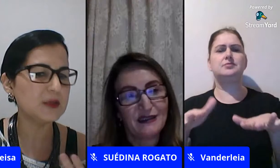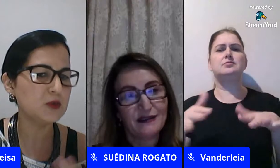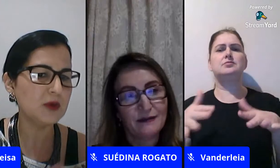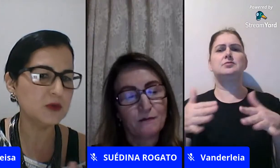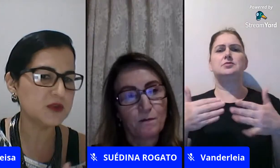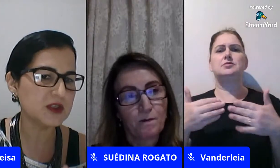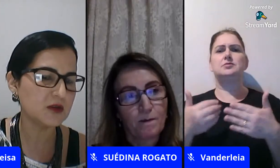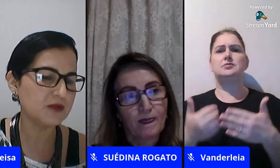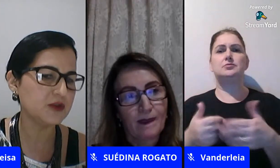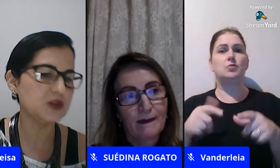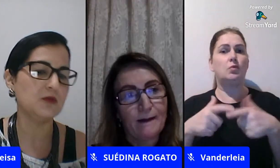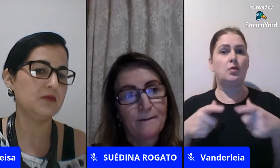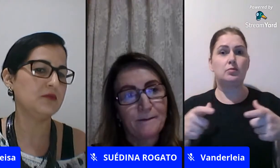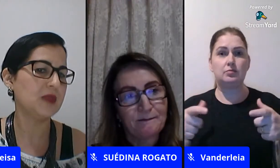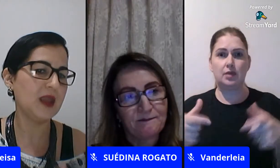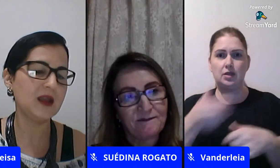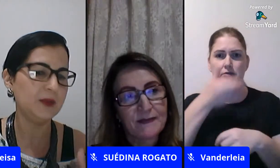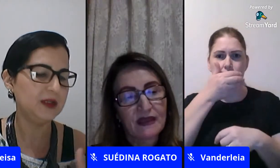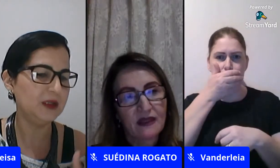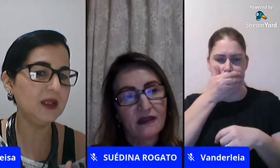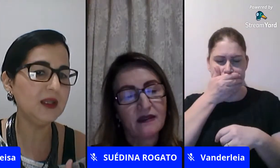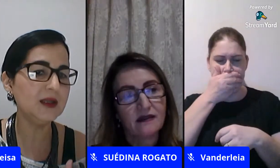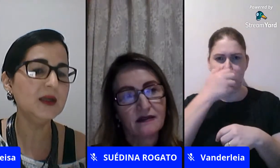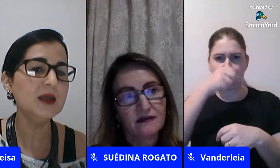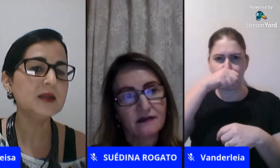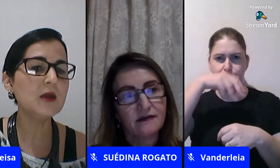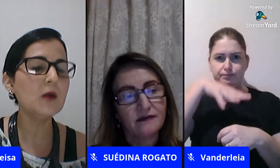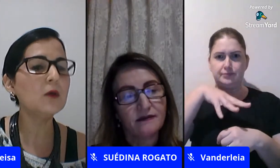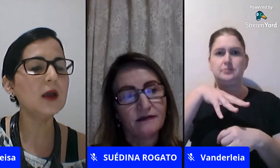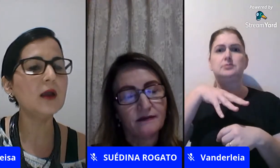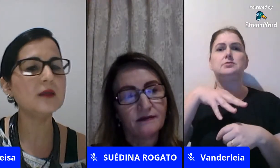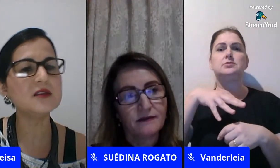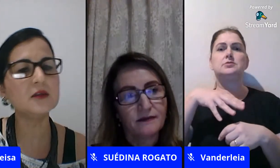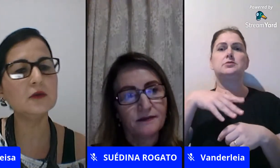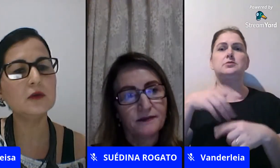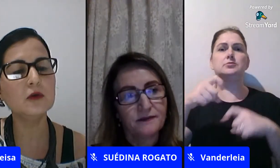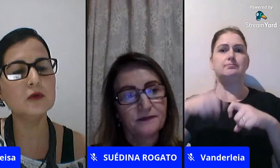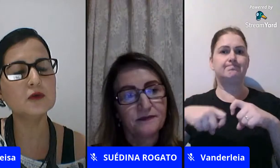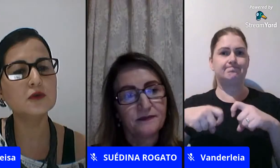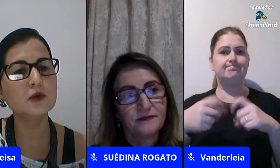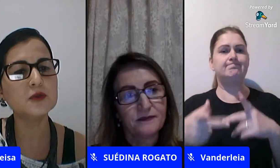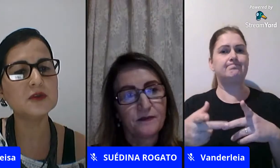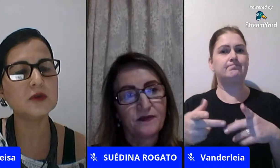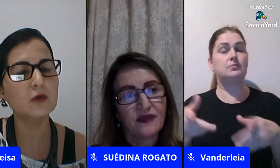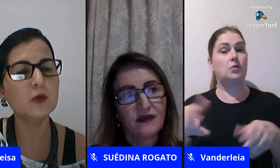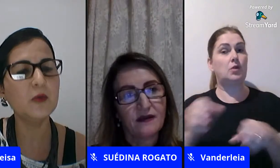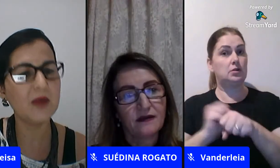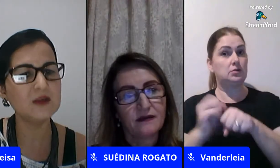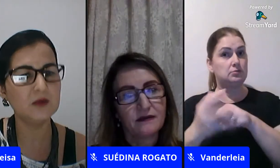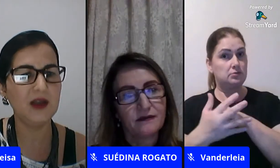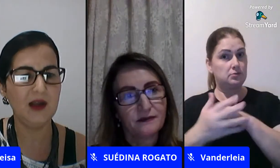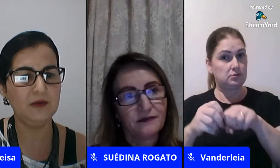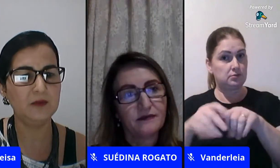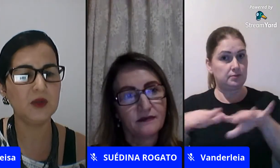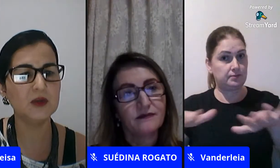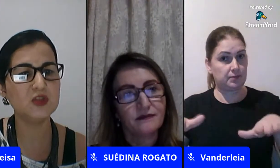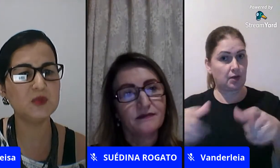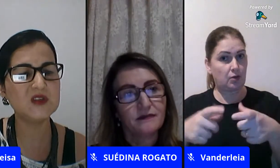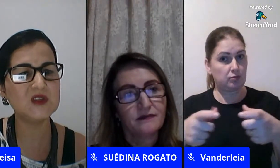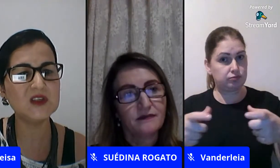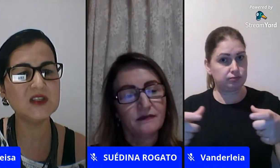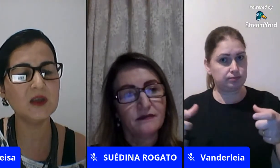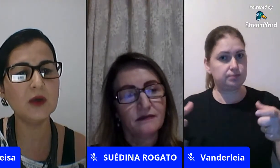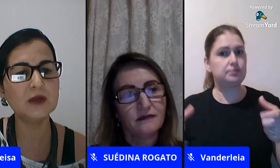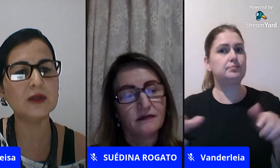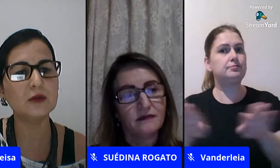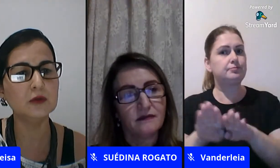aumento por exemplo do abuso sexual infantil né na pandemia então é tem sido os grupos o grupo mais vulnerável então a